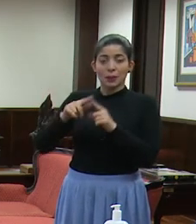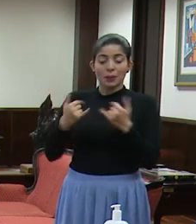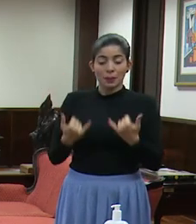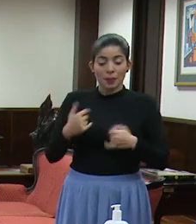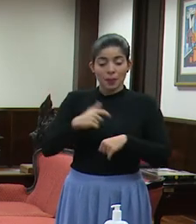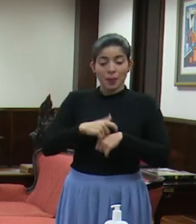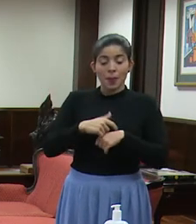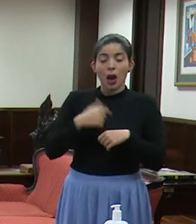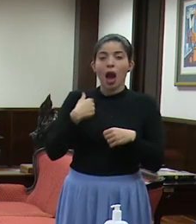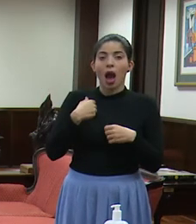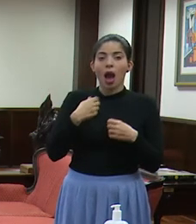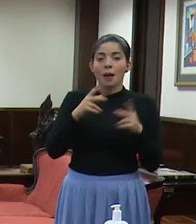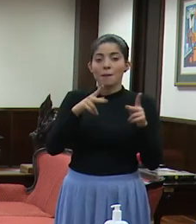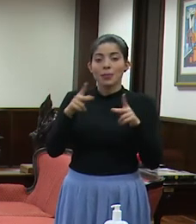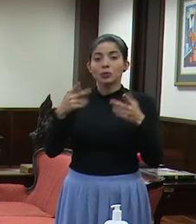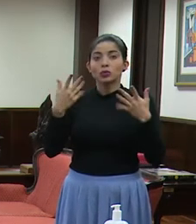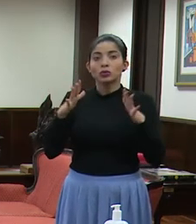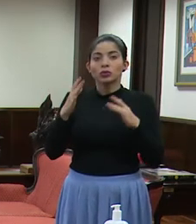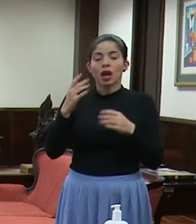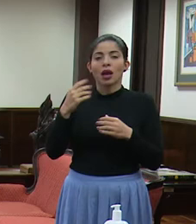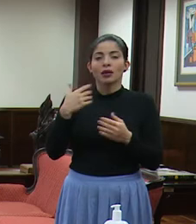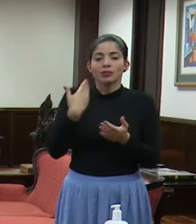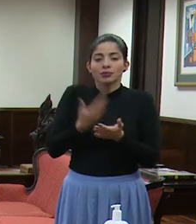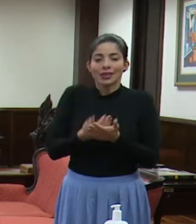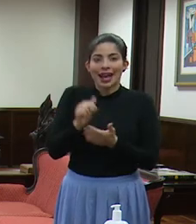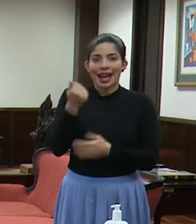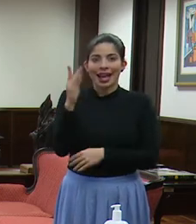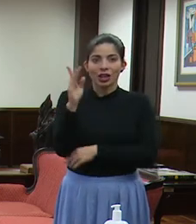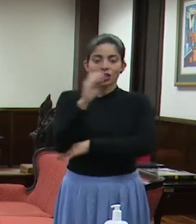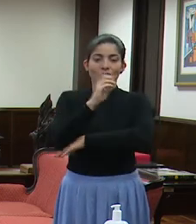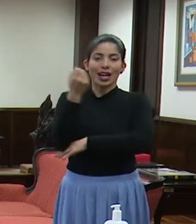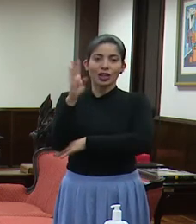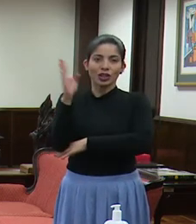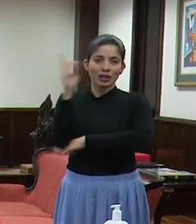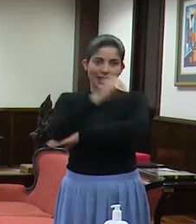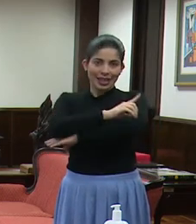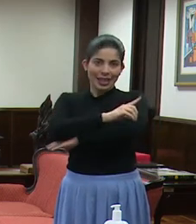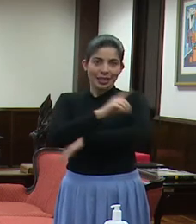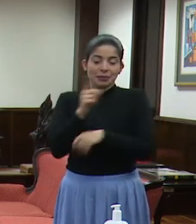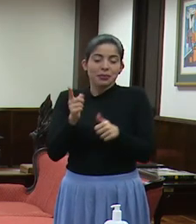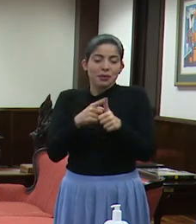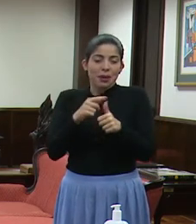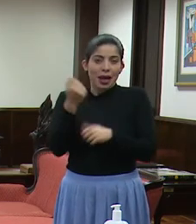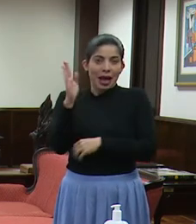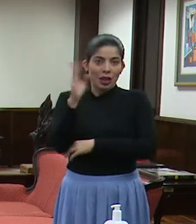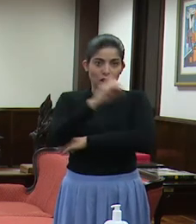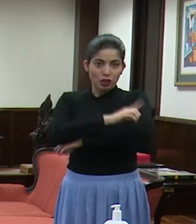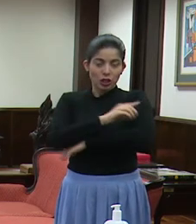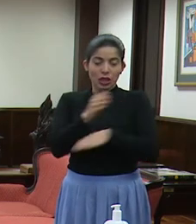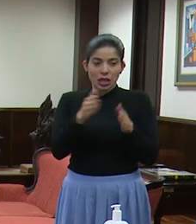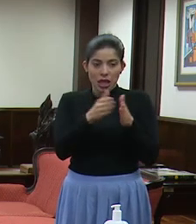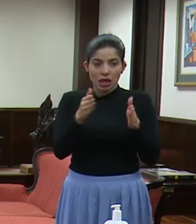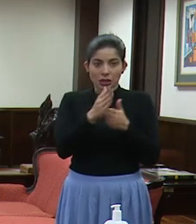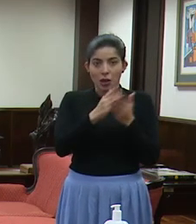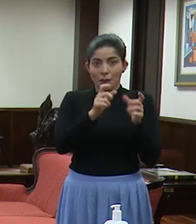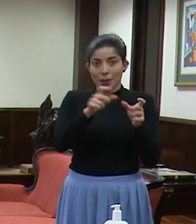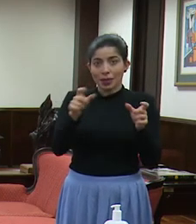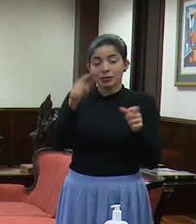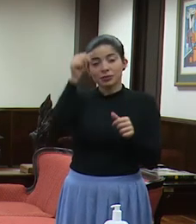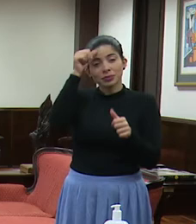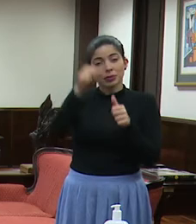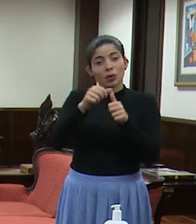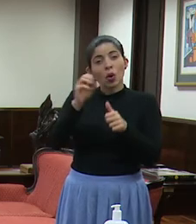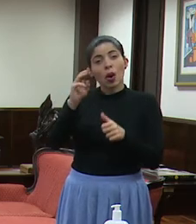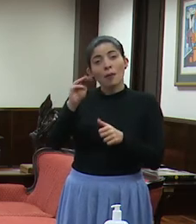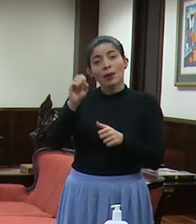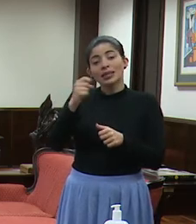varias personas que están cumpliendo los 14 días, ¿verdad? Es decir, estamos entrando en ese periodo de primeros 14 días. Hay que recordar que según la Organización Mundial de